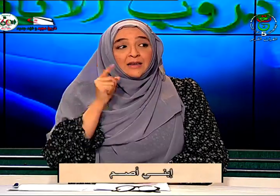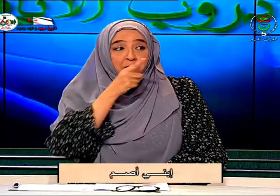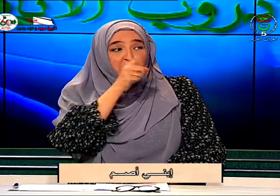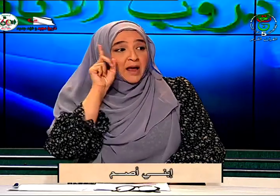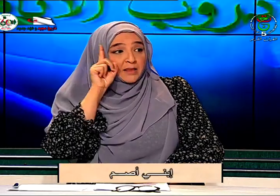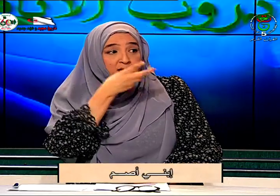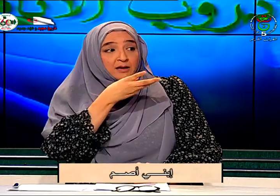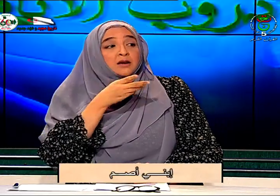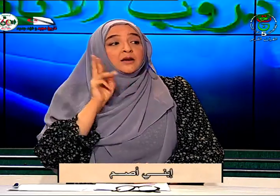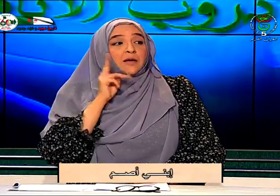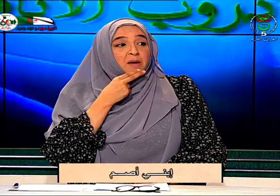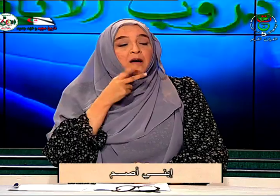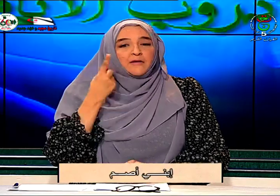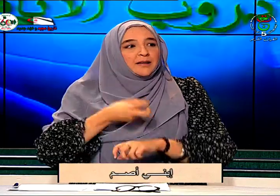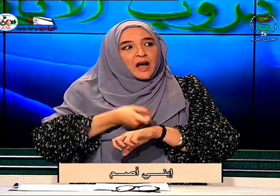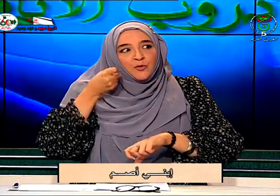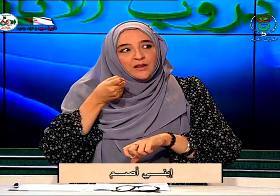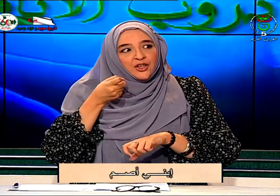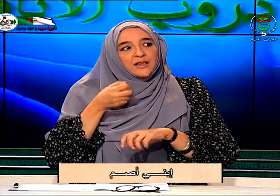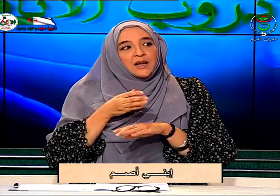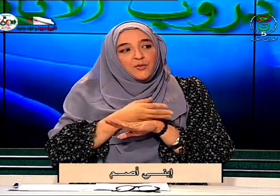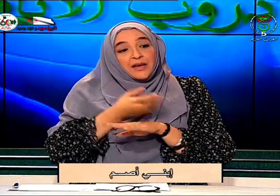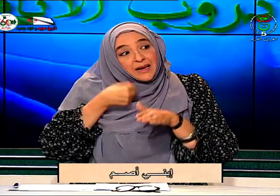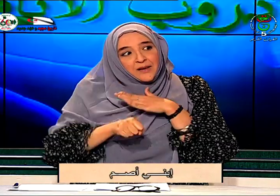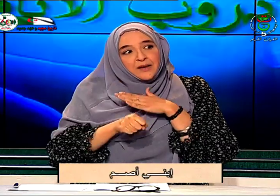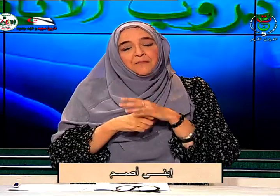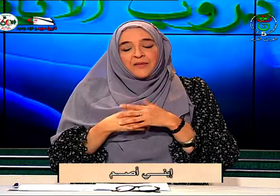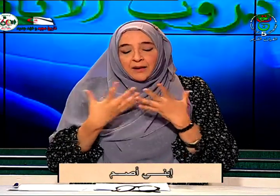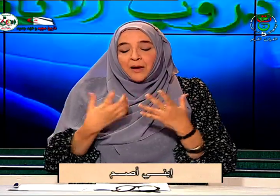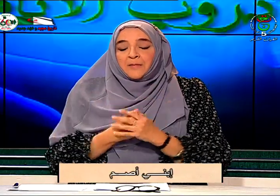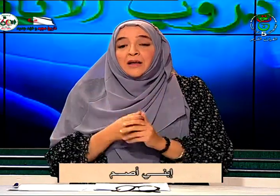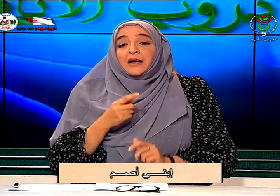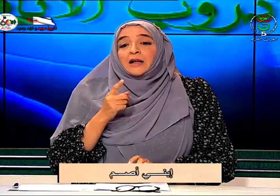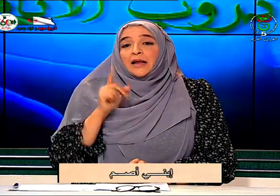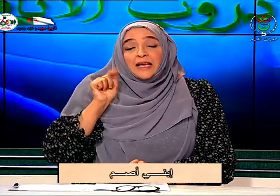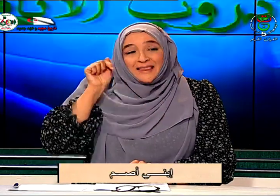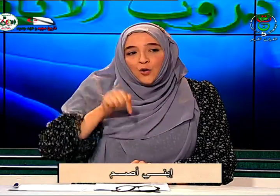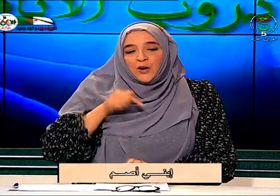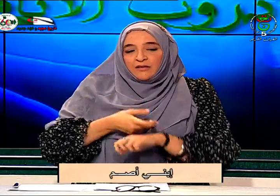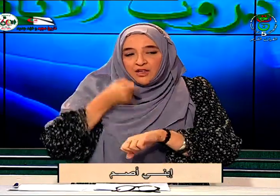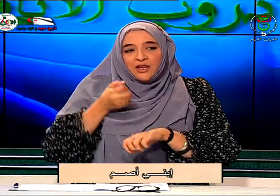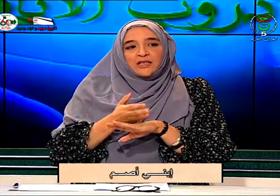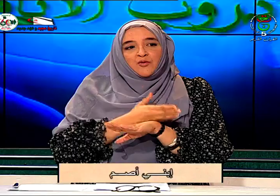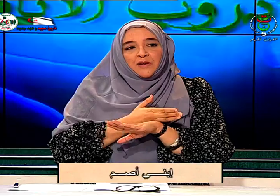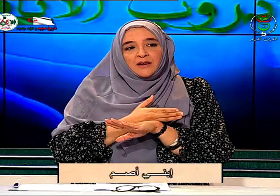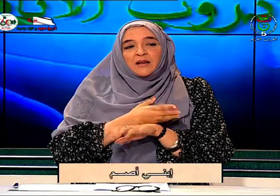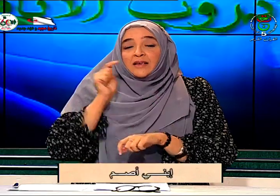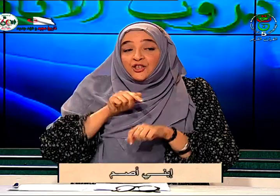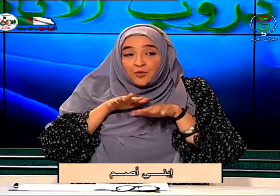بما أنك صماء فقد قاموا بالتشخيص المبكر لابنك نعم لكن ضرورة التشخيص المبكر يجب أن